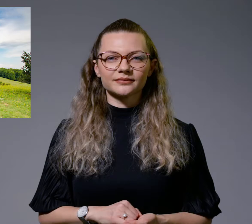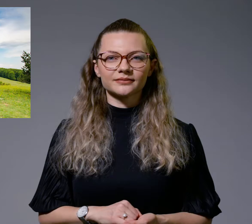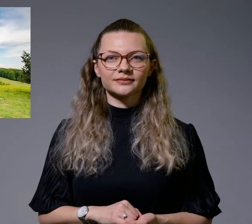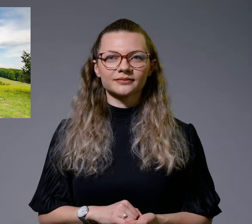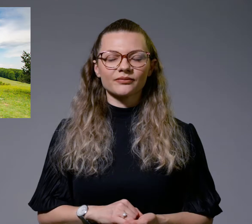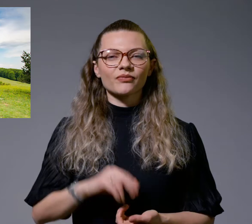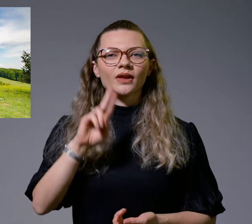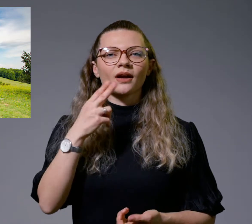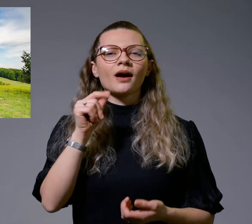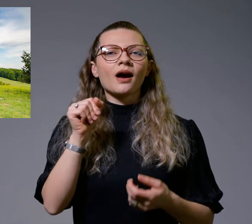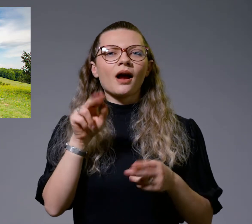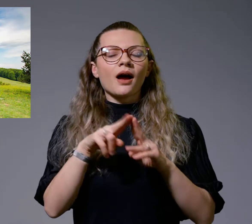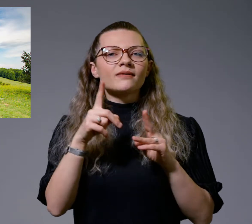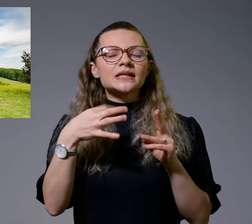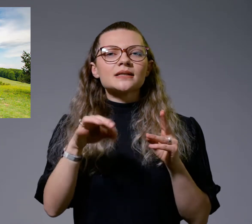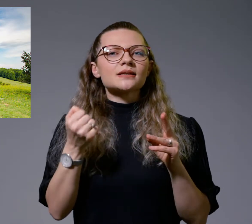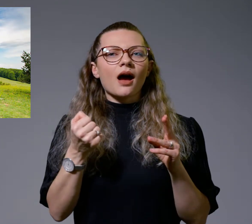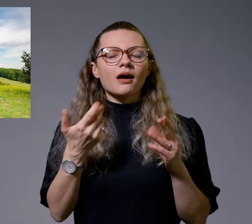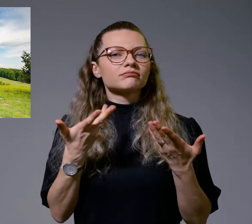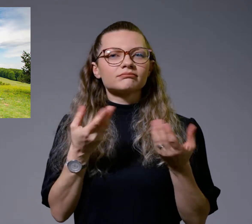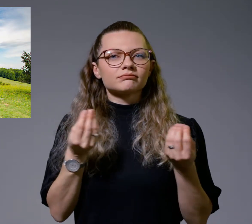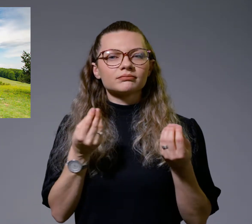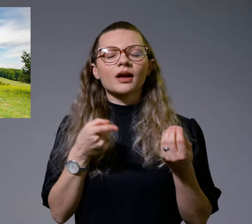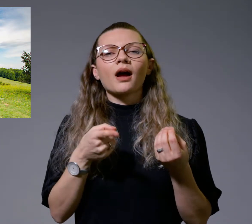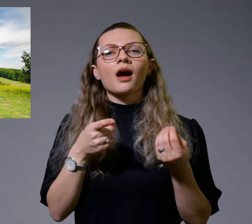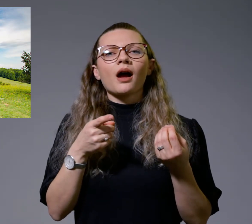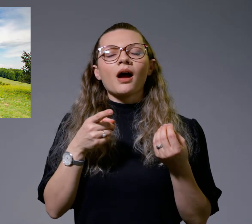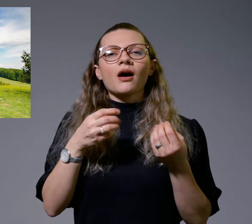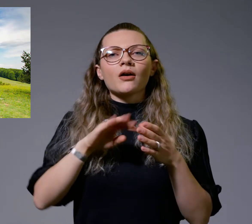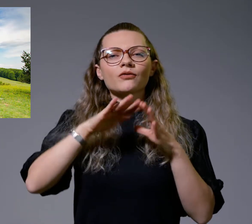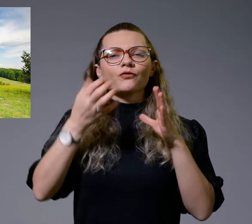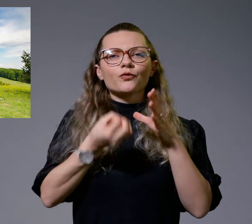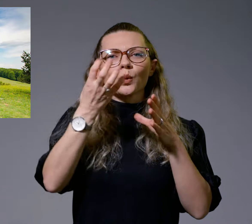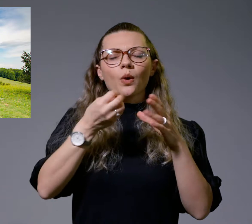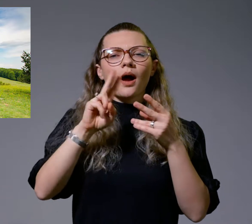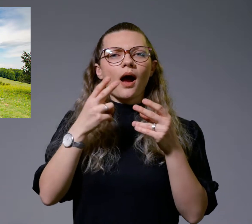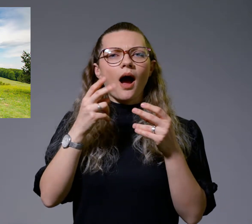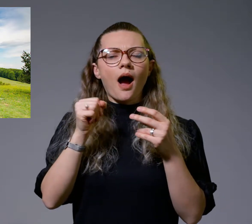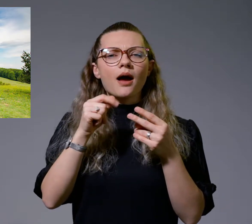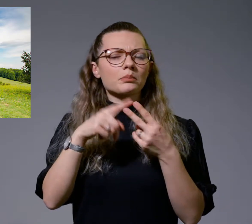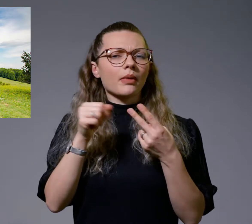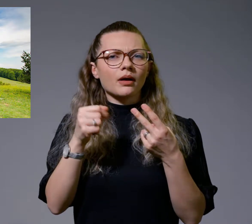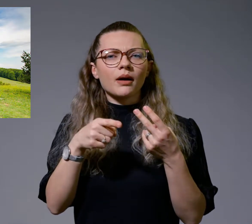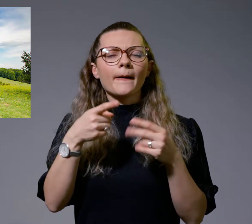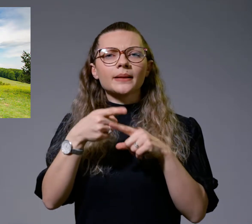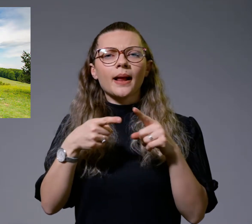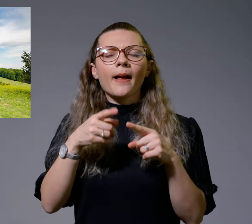Кравица. Кравица е вулканска карпа, дел од Маријовско кај Макчаланската